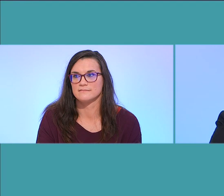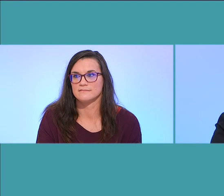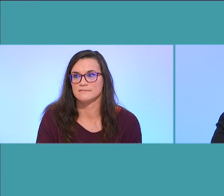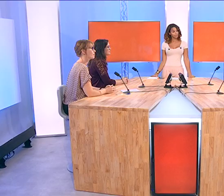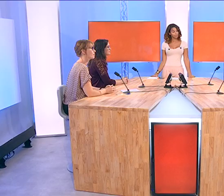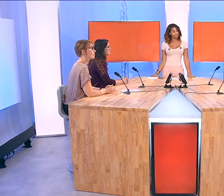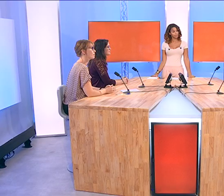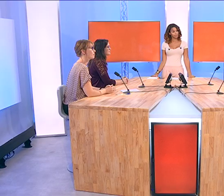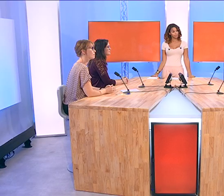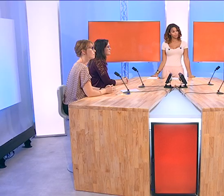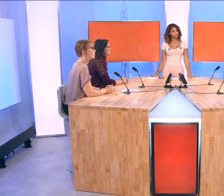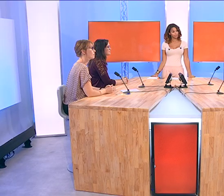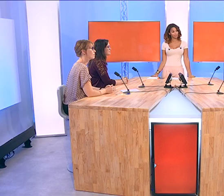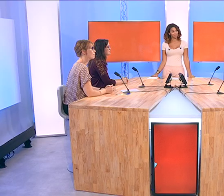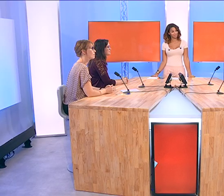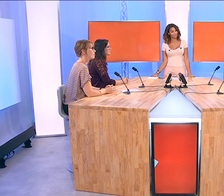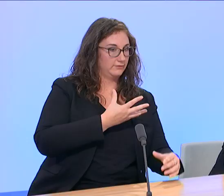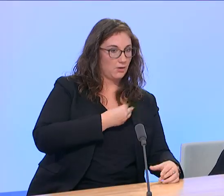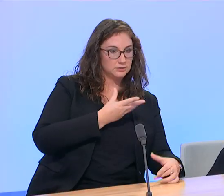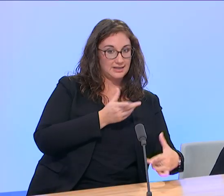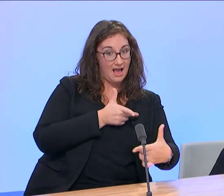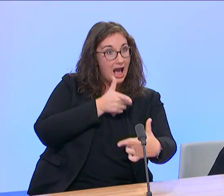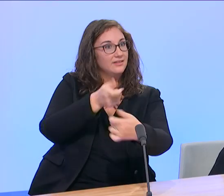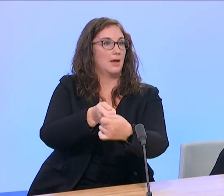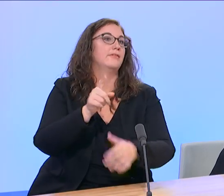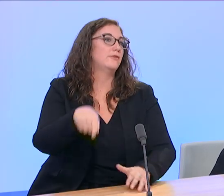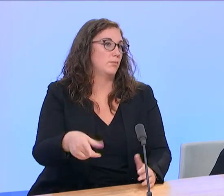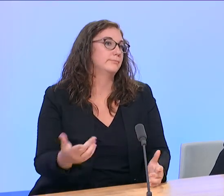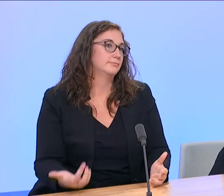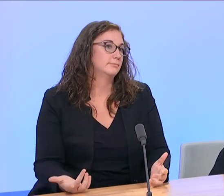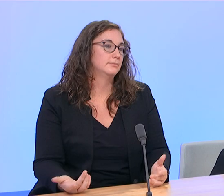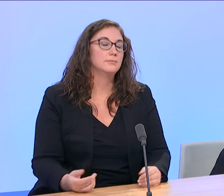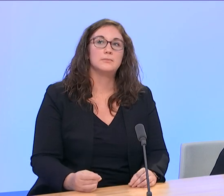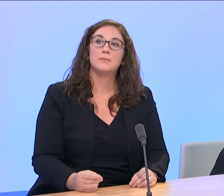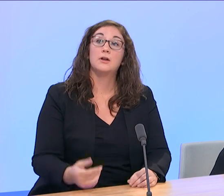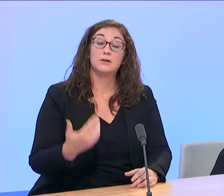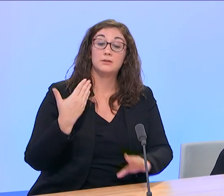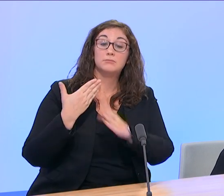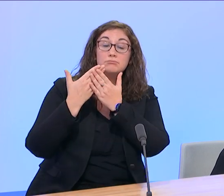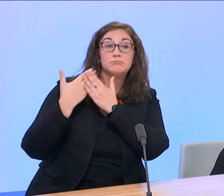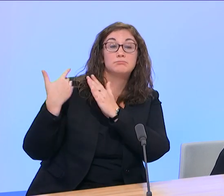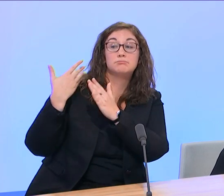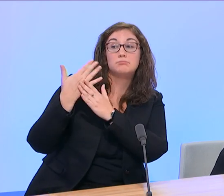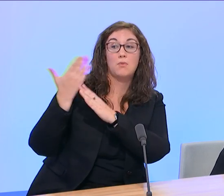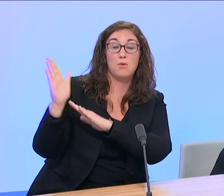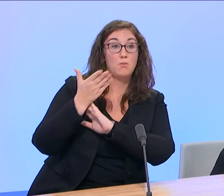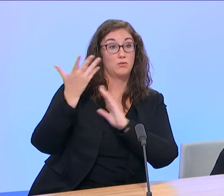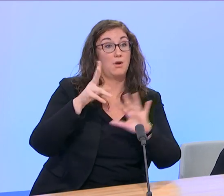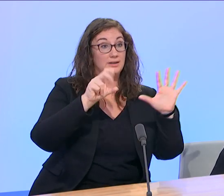le français a ce qu'un sourd peut comprendre. Il y a à peu près, certaines études montrent qu'il y à peu près 80% d'illétrés dans la population